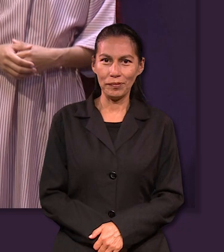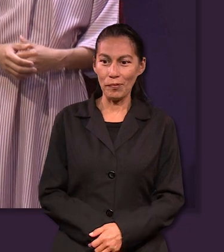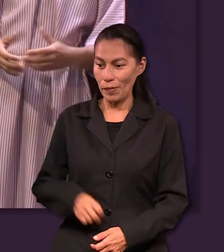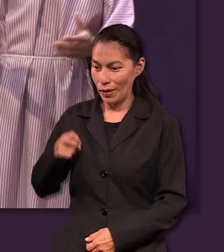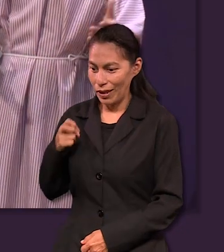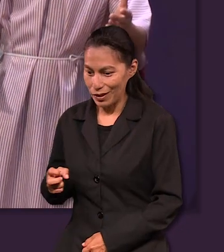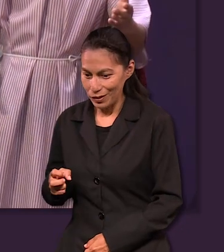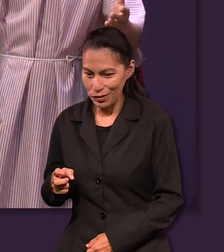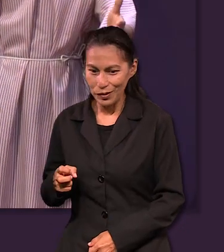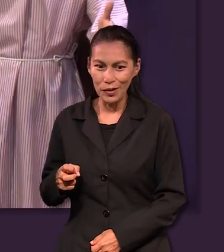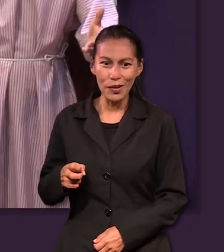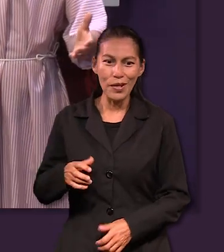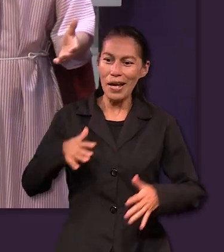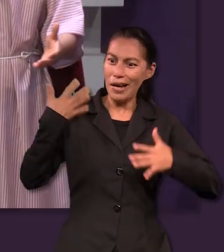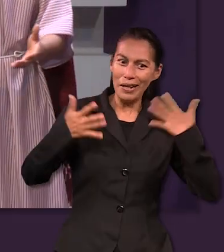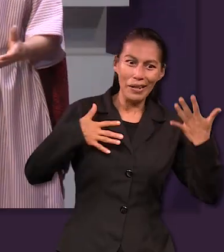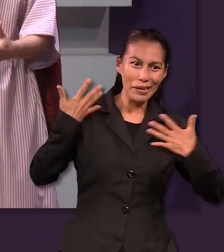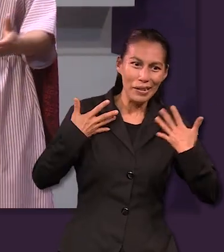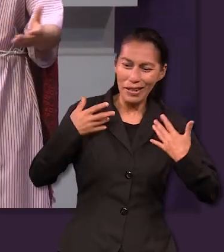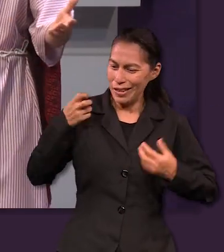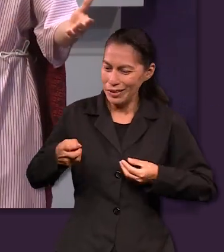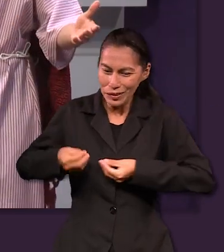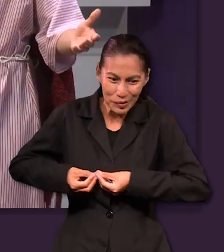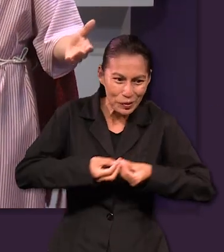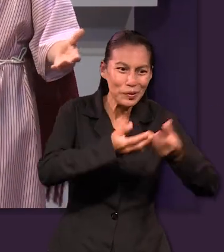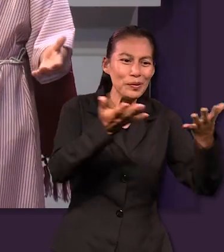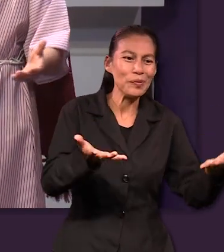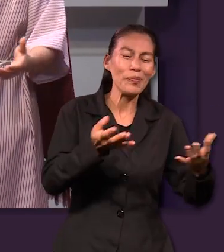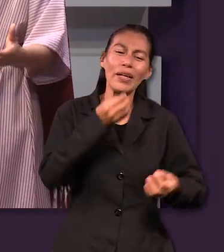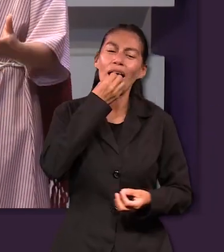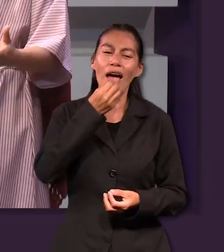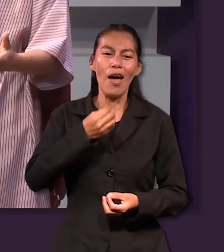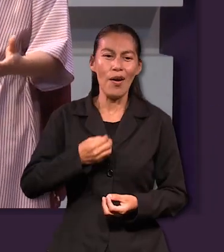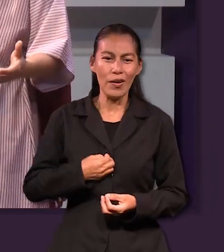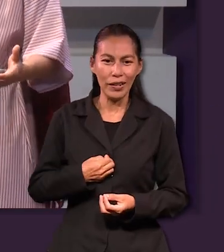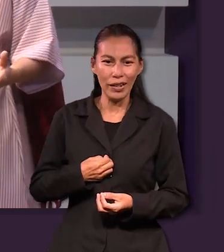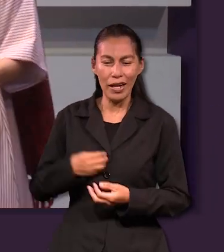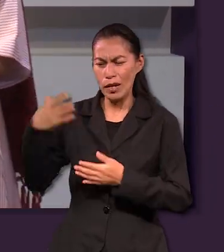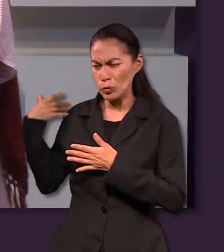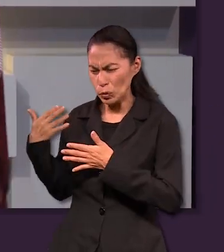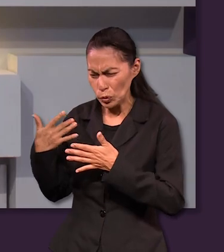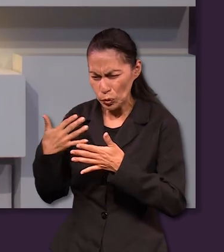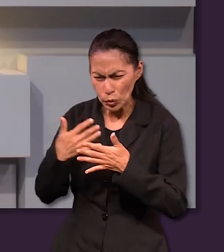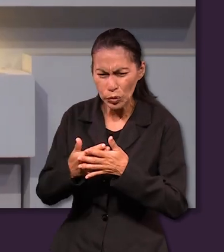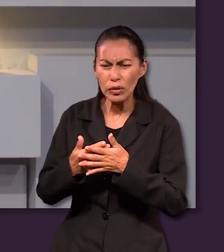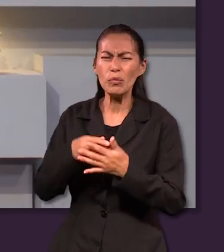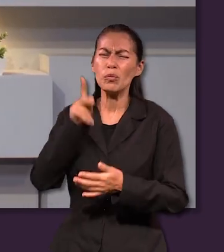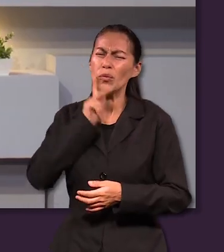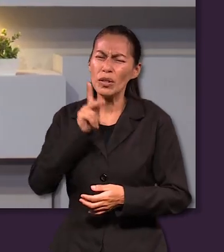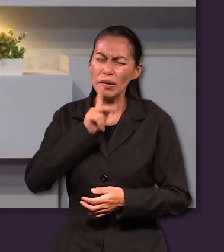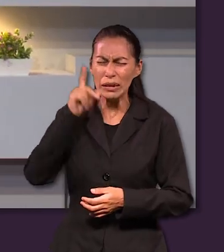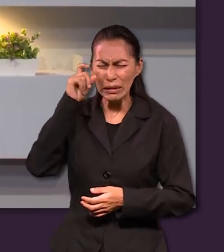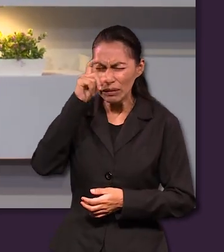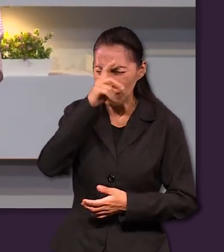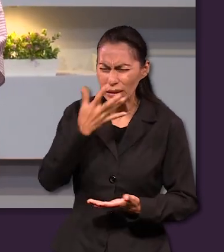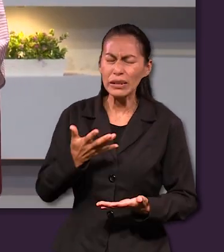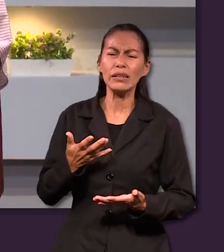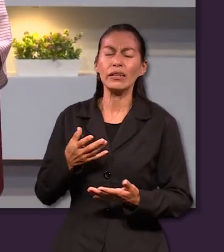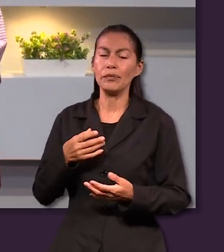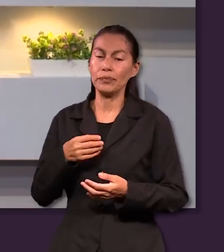Esto es para ustedes motivo de gran alegría. A pesar de que hasta ahora han tenido que sufrir diversas pruebas por un